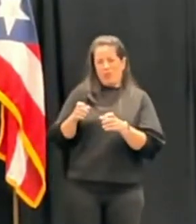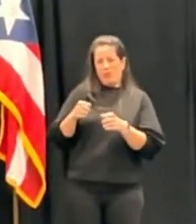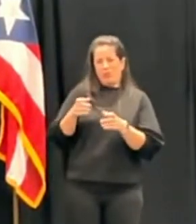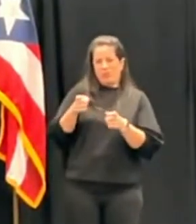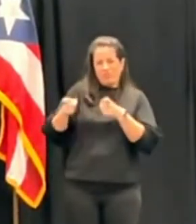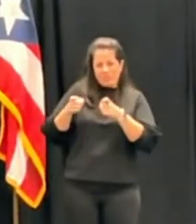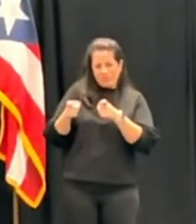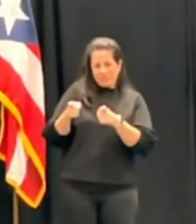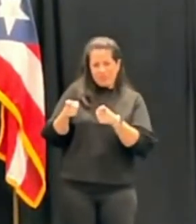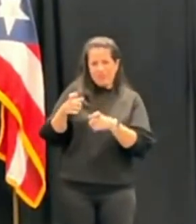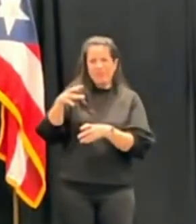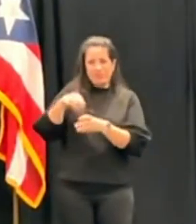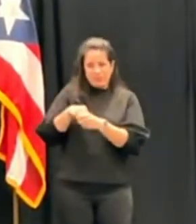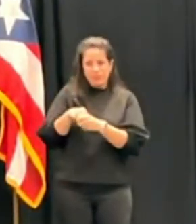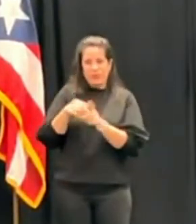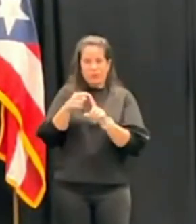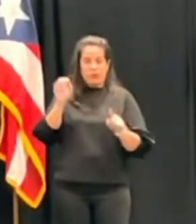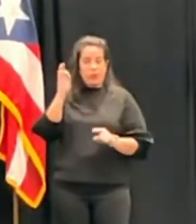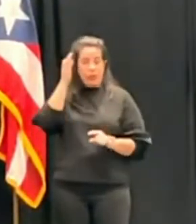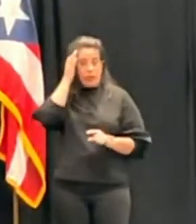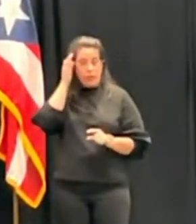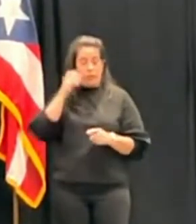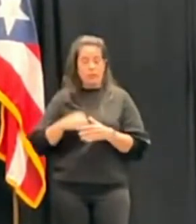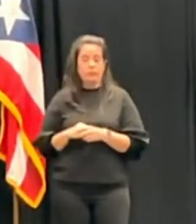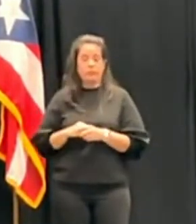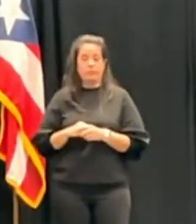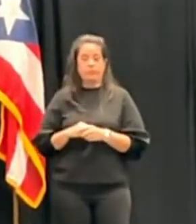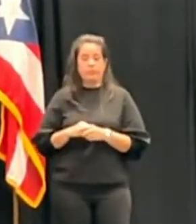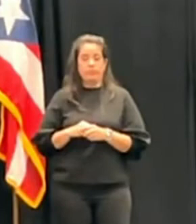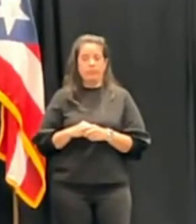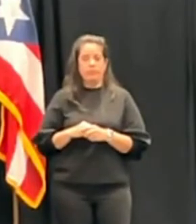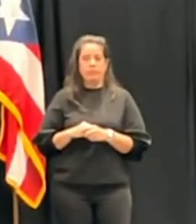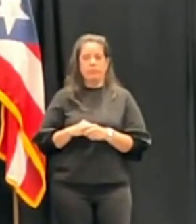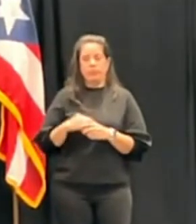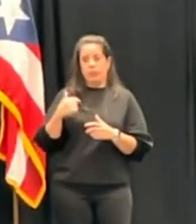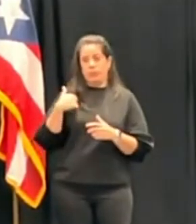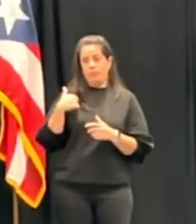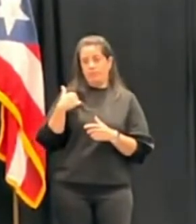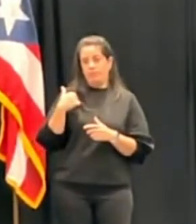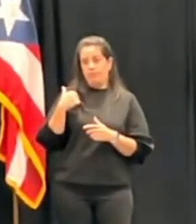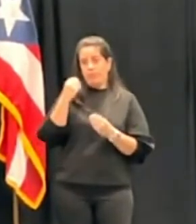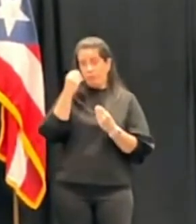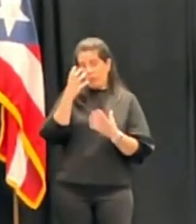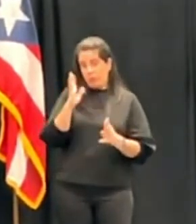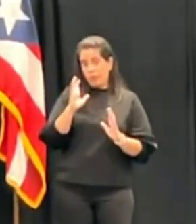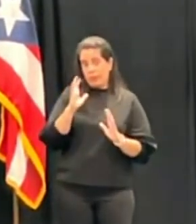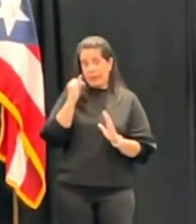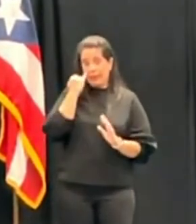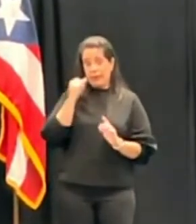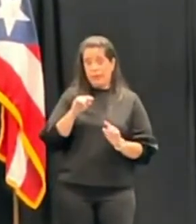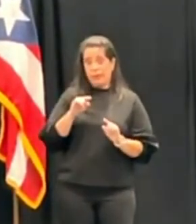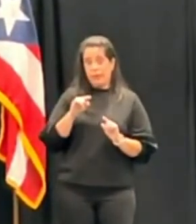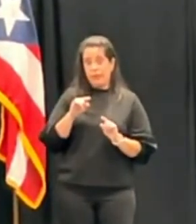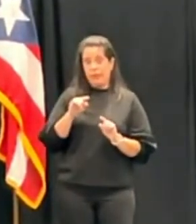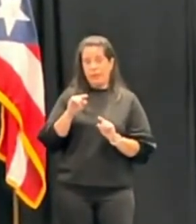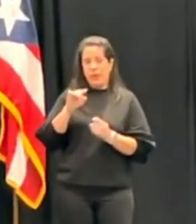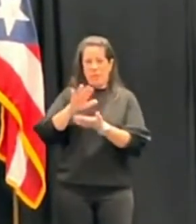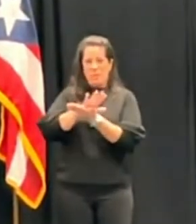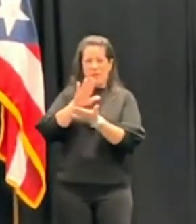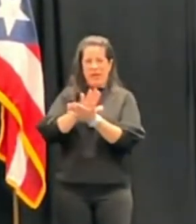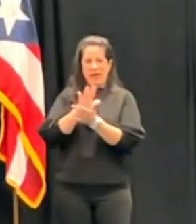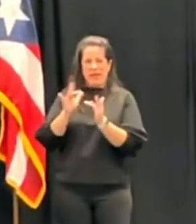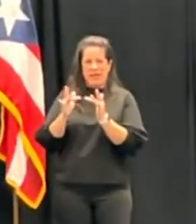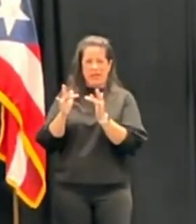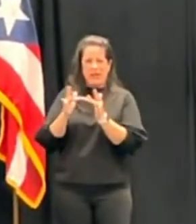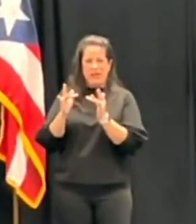en el ámbito federal. Y déjeme decirle, o sea, si usted va a la hoja, al website de la Oficina de